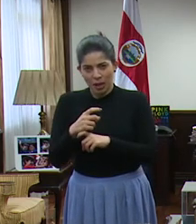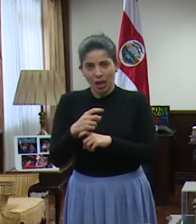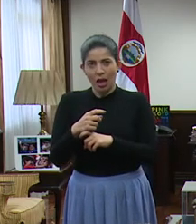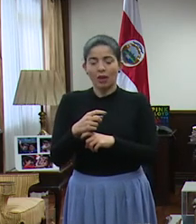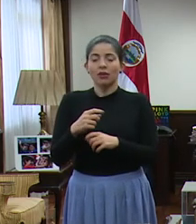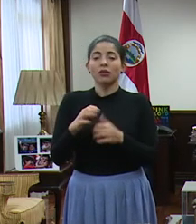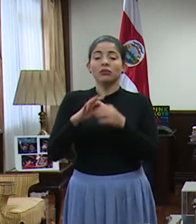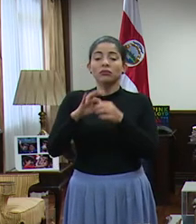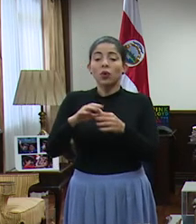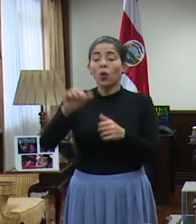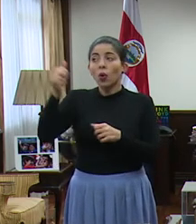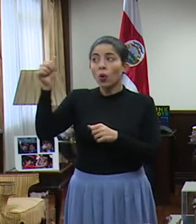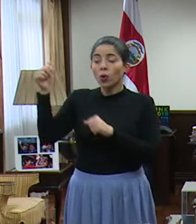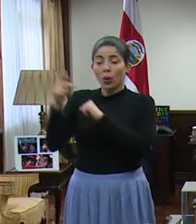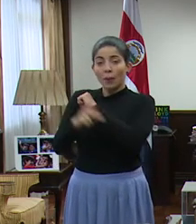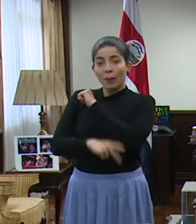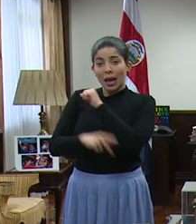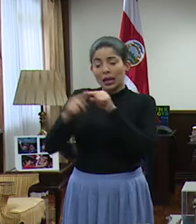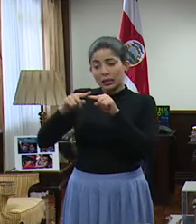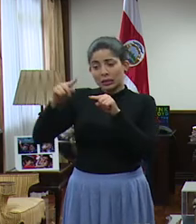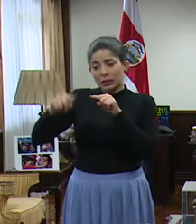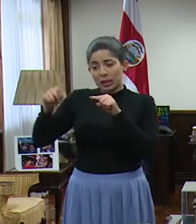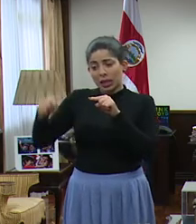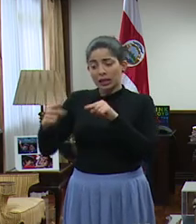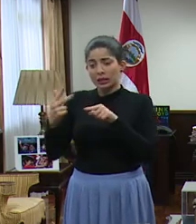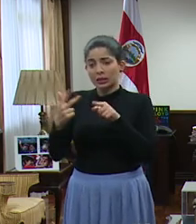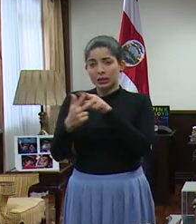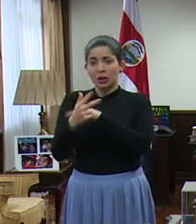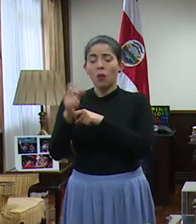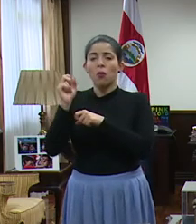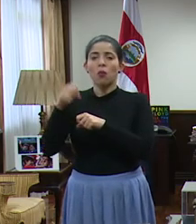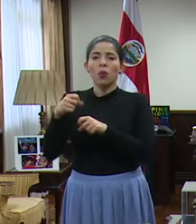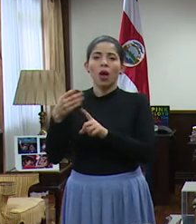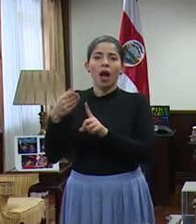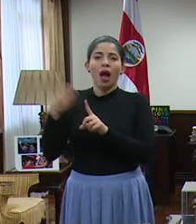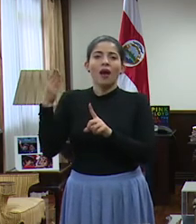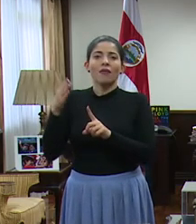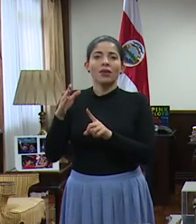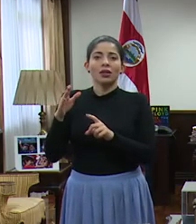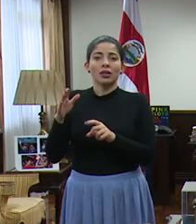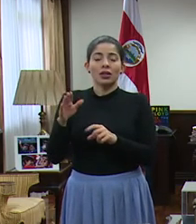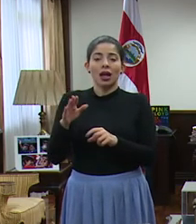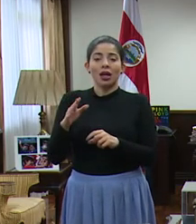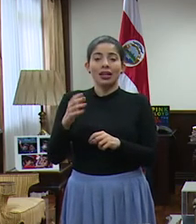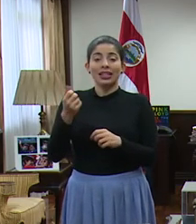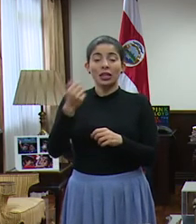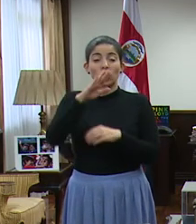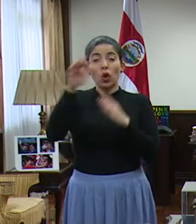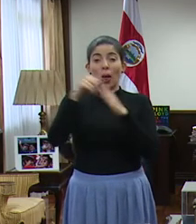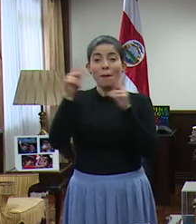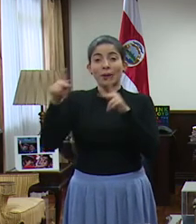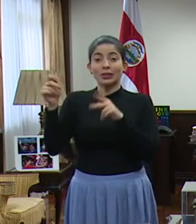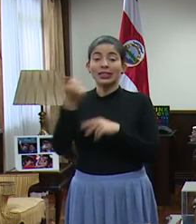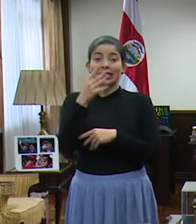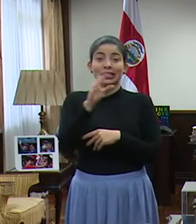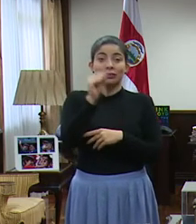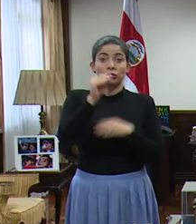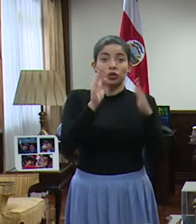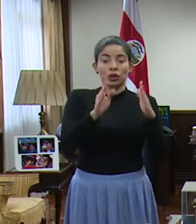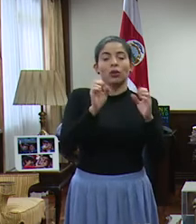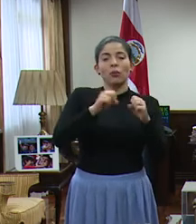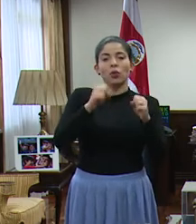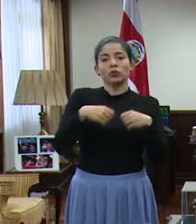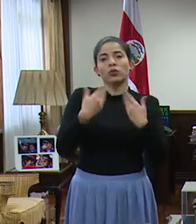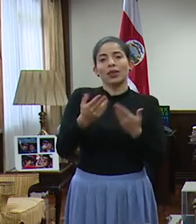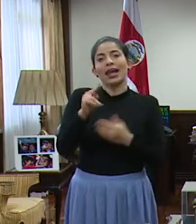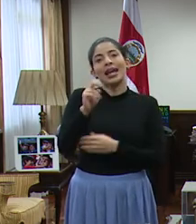estadística de otros países, puede llegar a afectar el 15% del total de afectados. Así que estamos